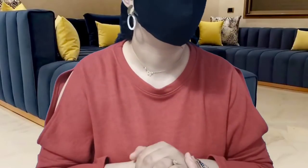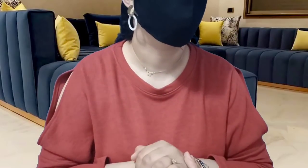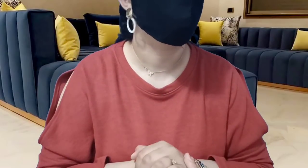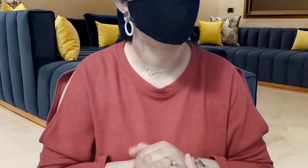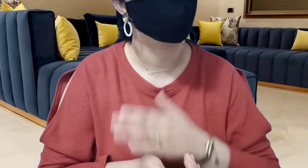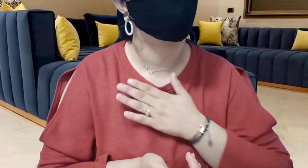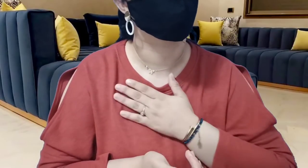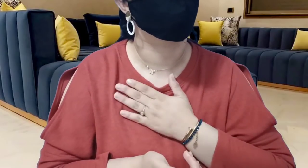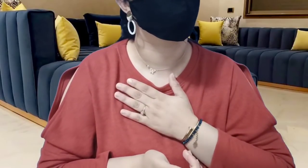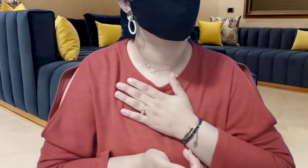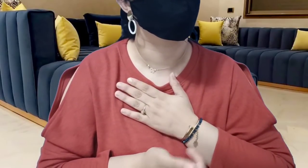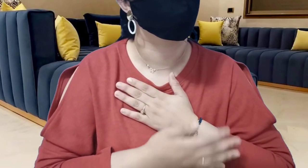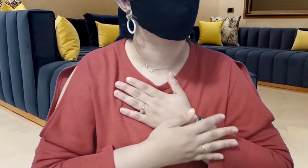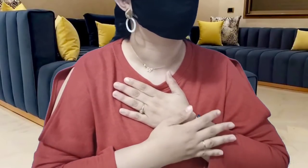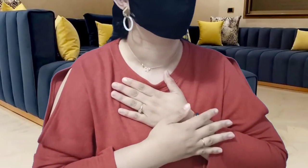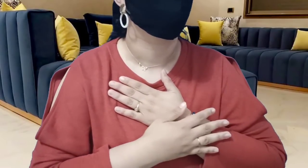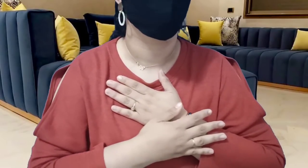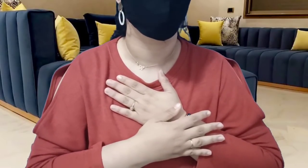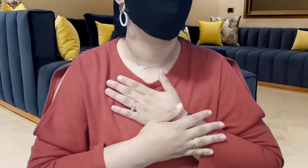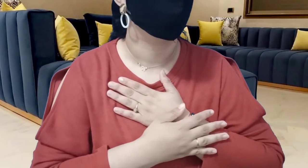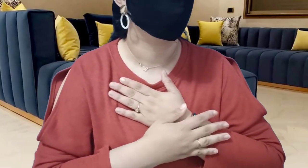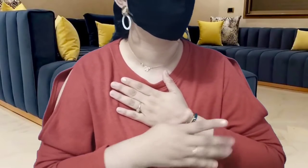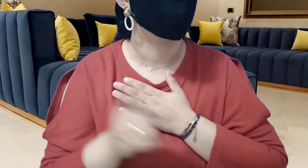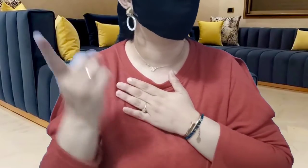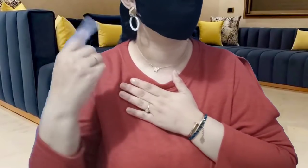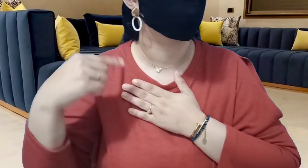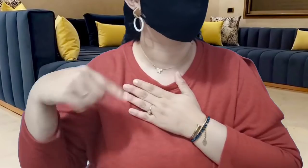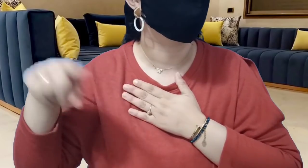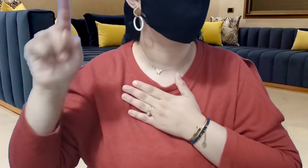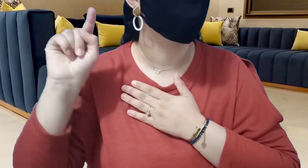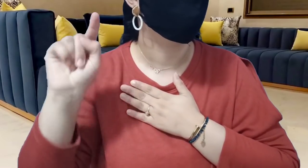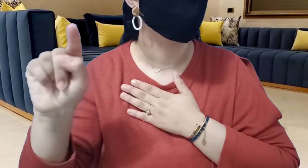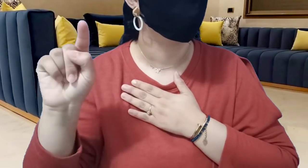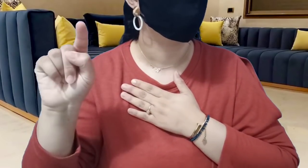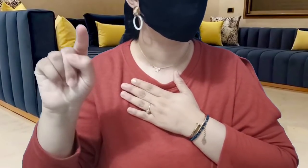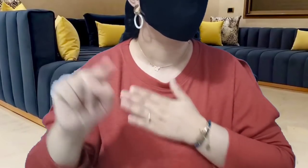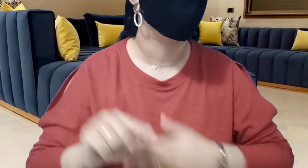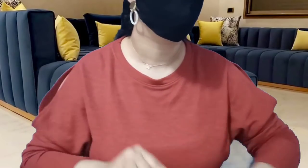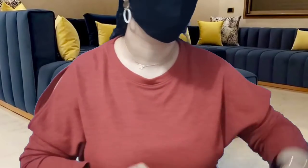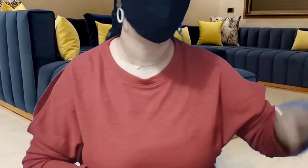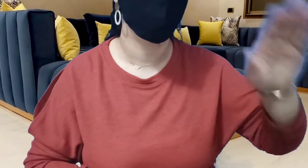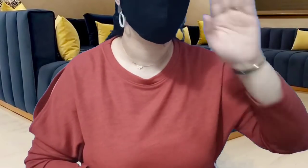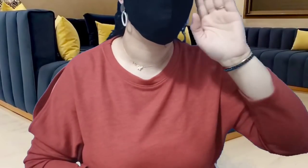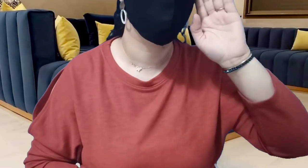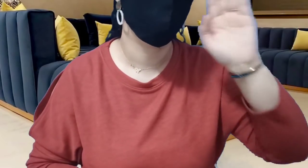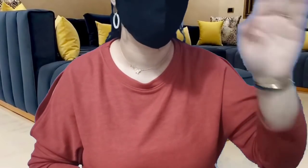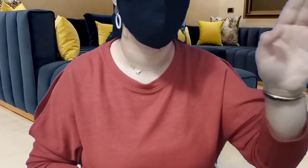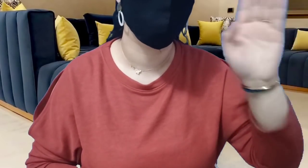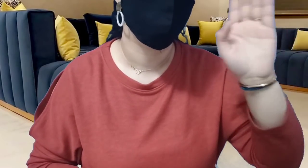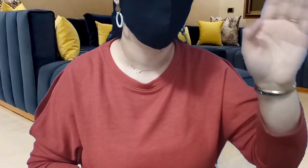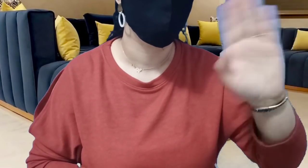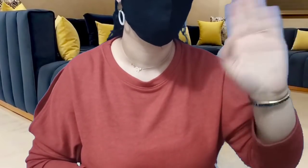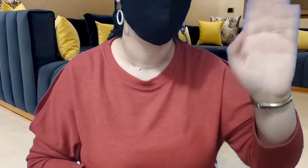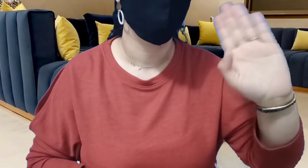شوية نبغيكم ونموت عليكم ترقبوا الفيديو المقبل في نفس الموضوع خليتكم على خير والسلام عليكم